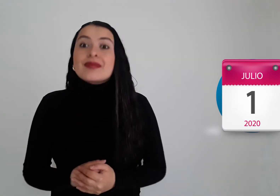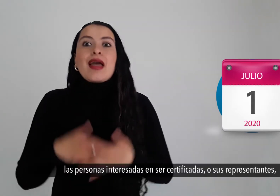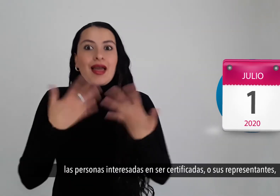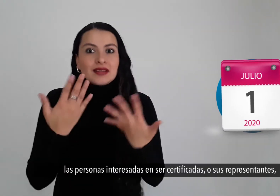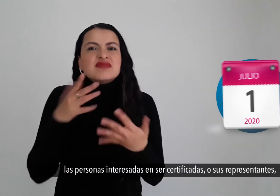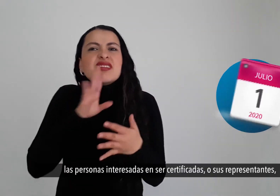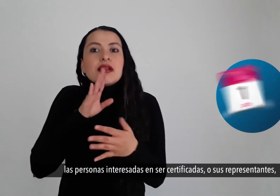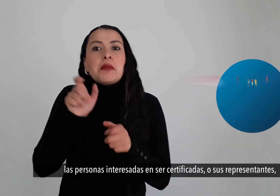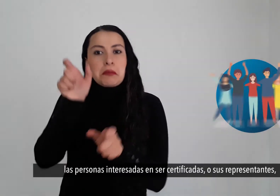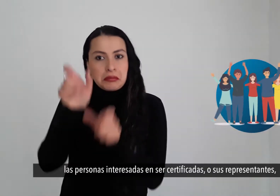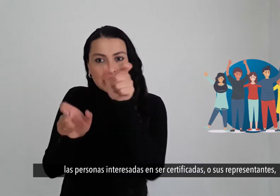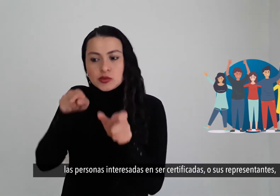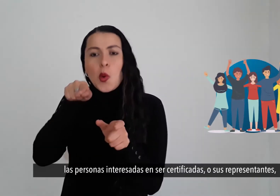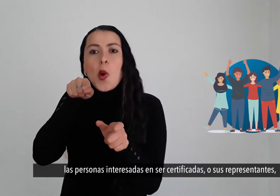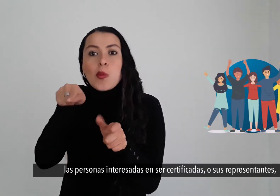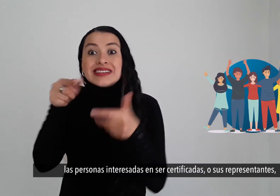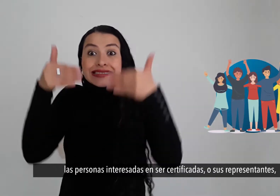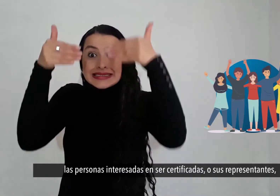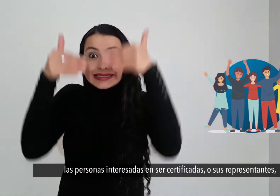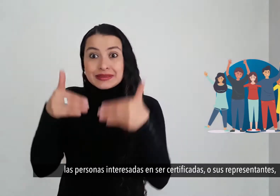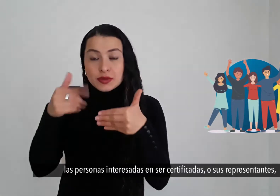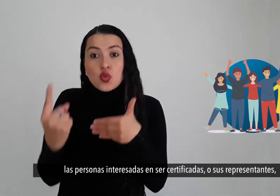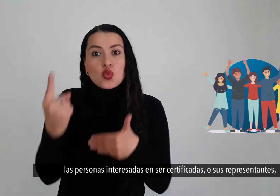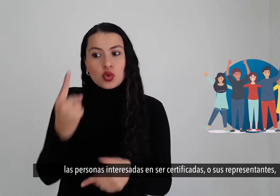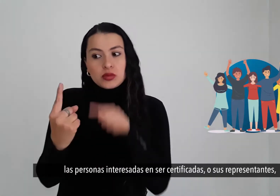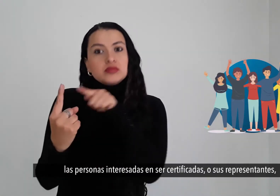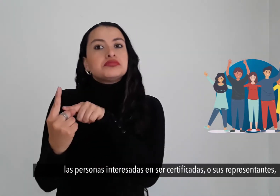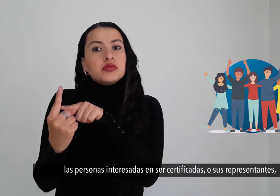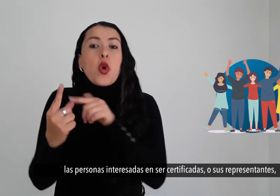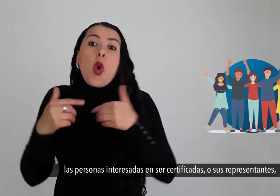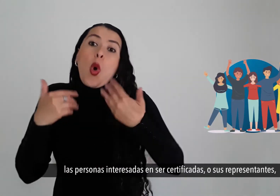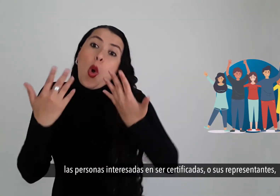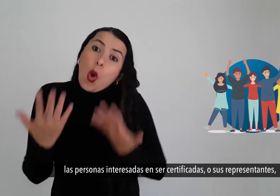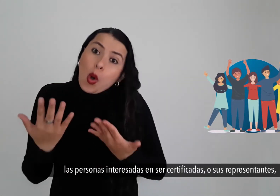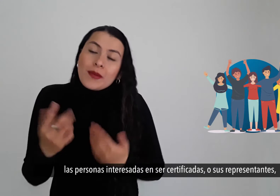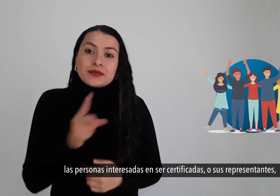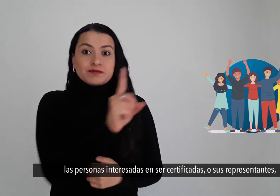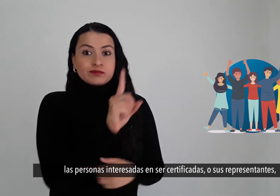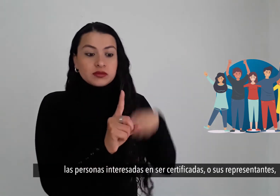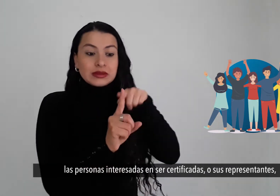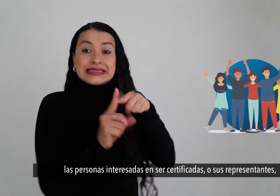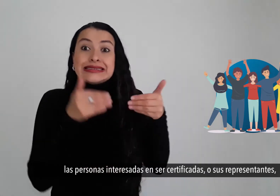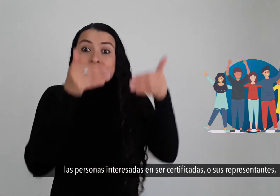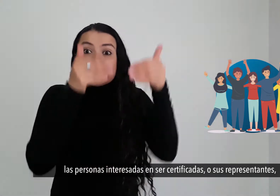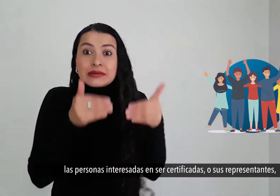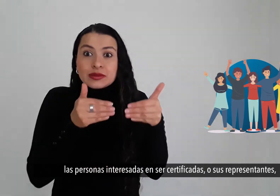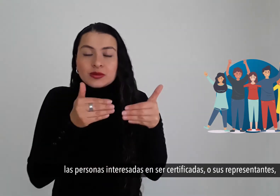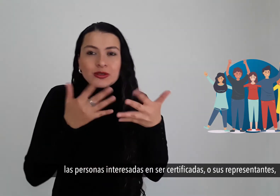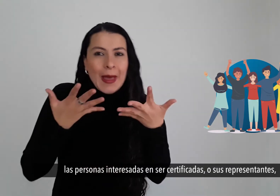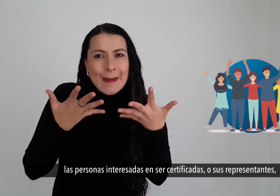las personas interesadas en ser certificadas o sus representantes